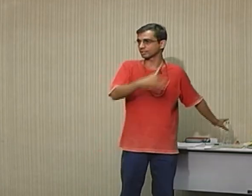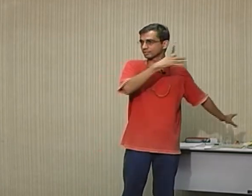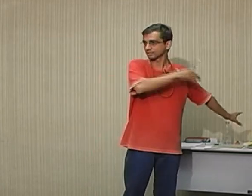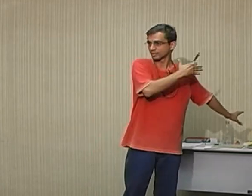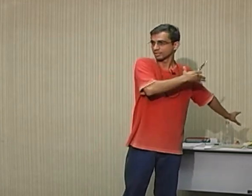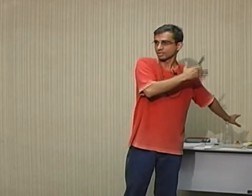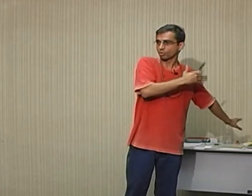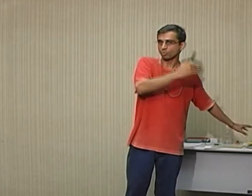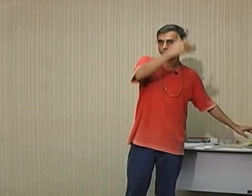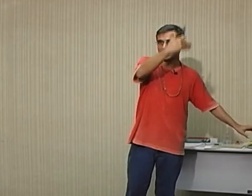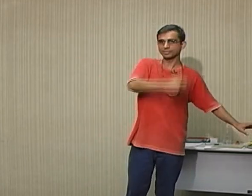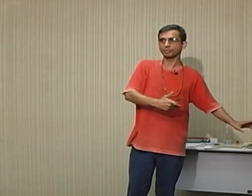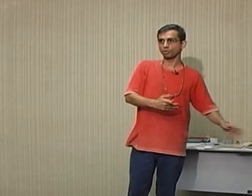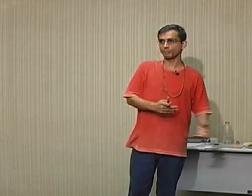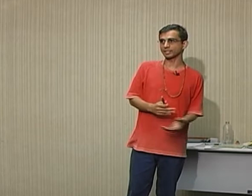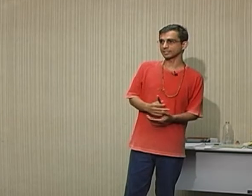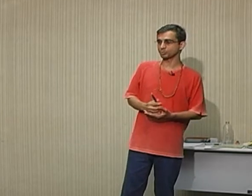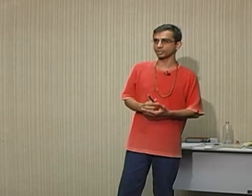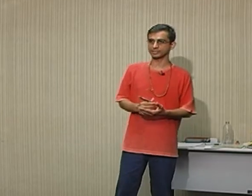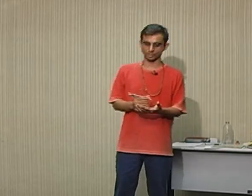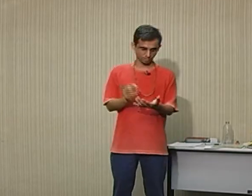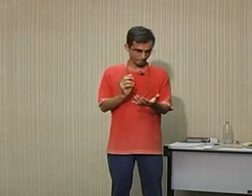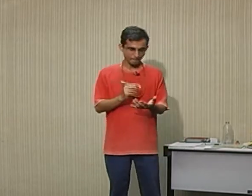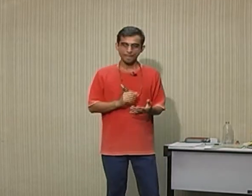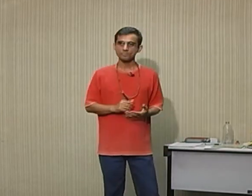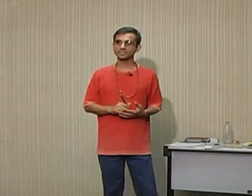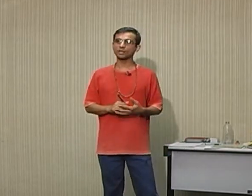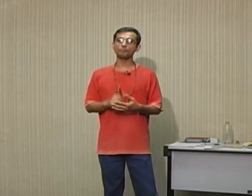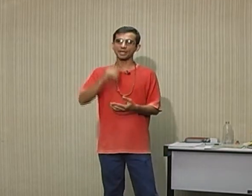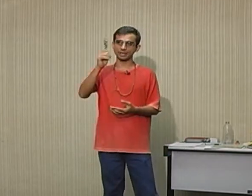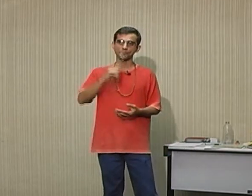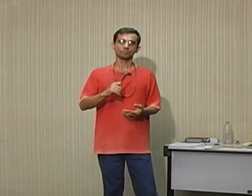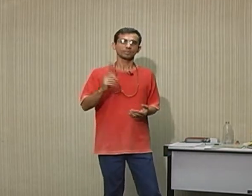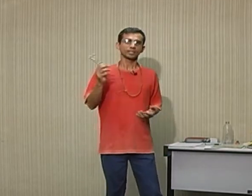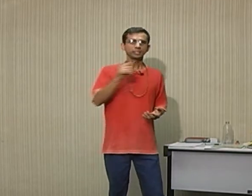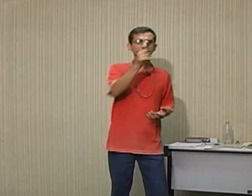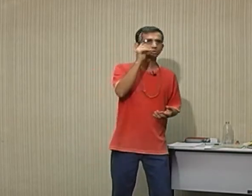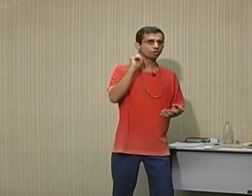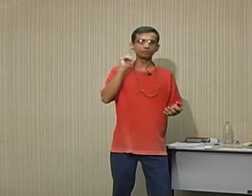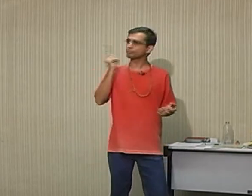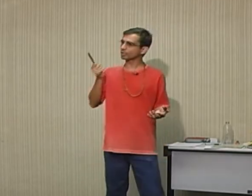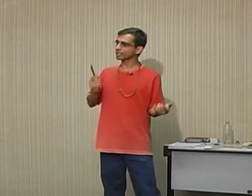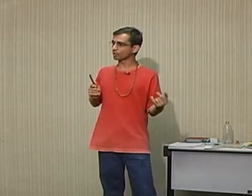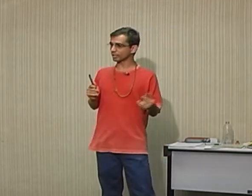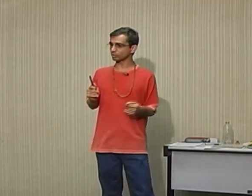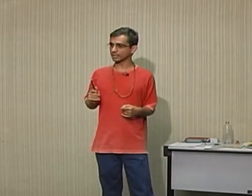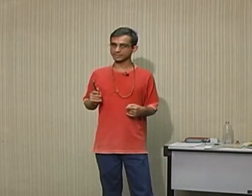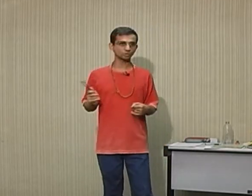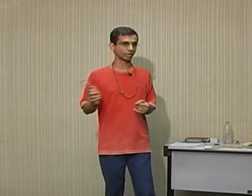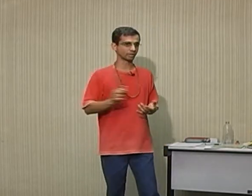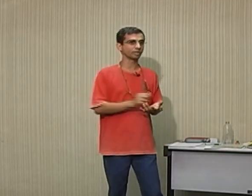como base para compreender esse processo. Zero-opeia. E eu estou ouvindo um pouco legal, eu quero contar essa história. Vou lá.